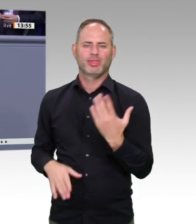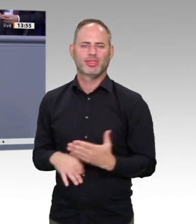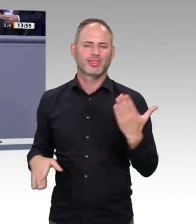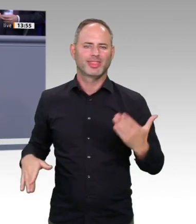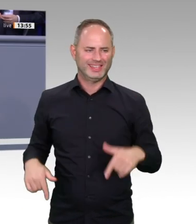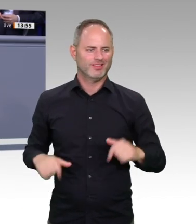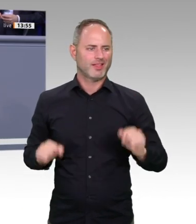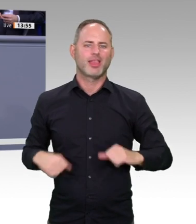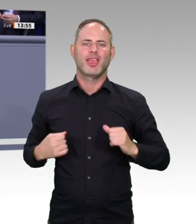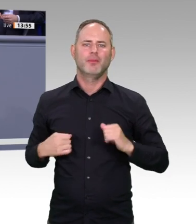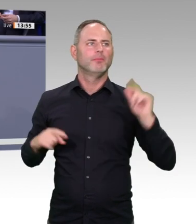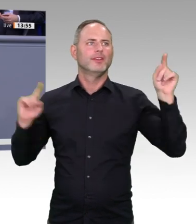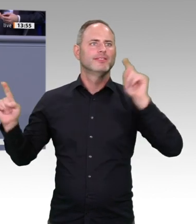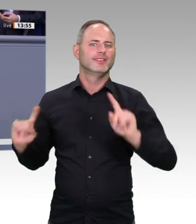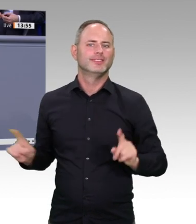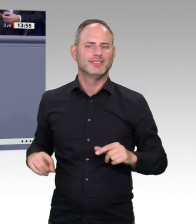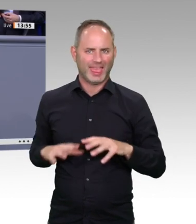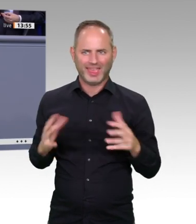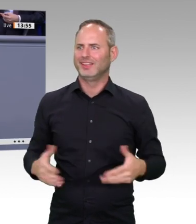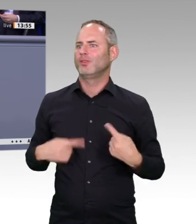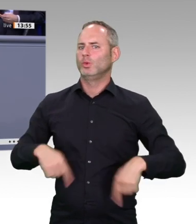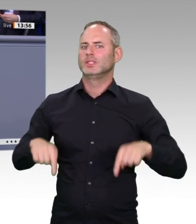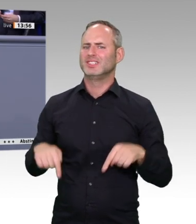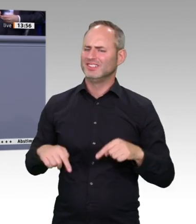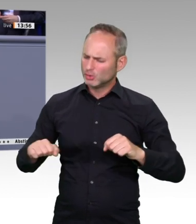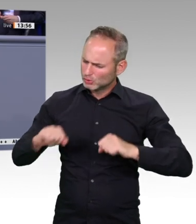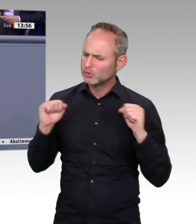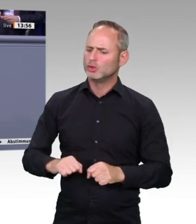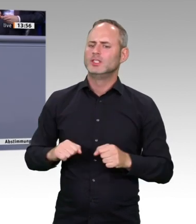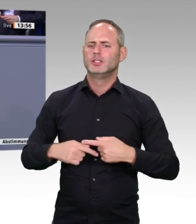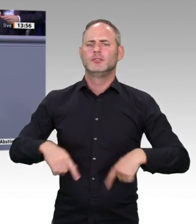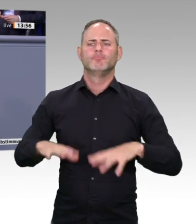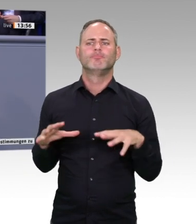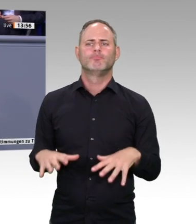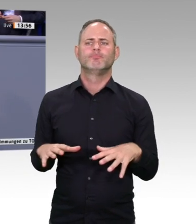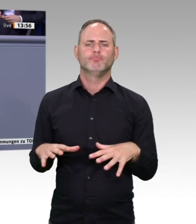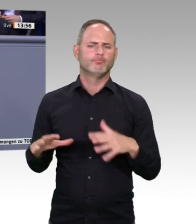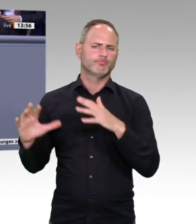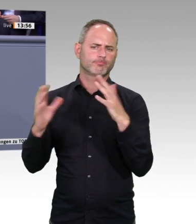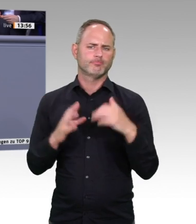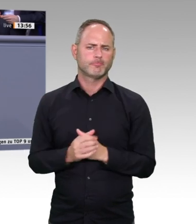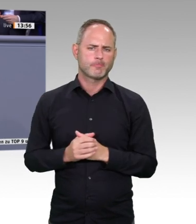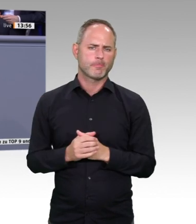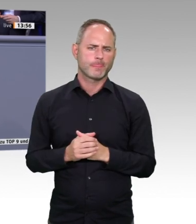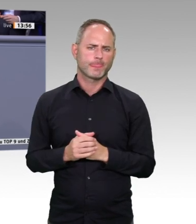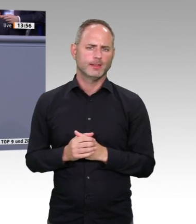Koalitionsantrags beziehen. In der Tat ein kleiner digitaler Part. Und ja, man hätte das natürlich auch breiter darstellen können.